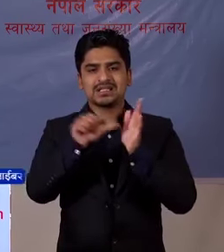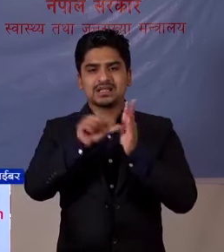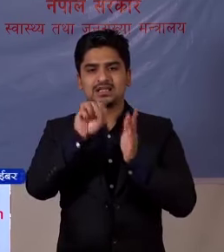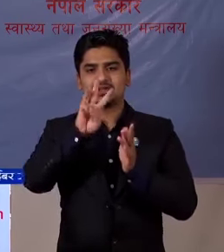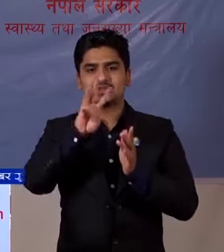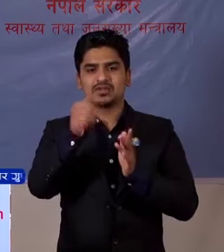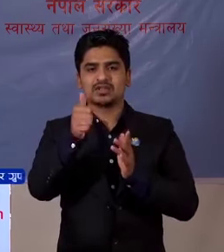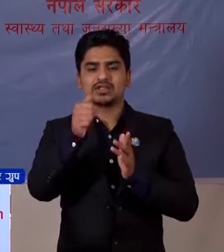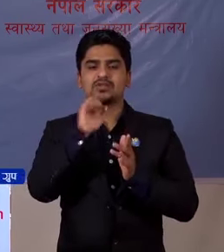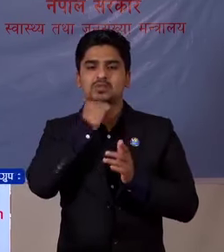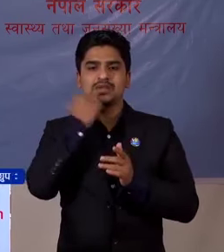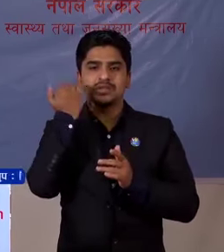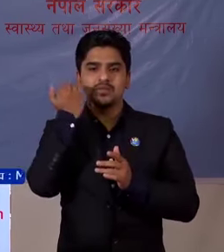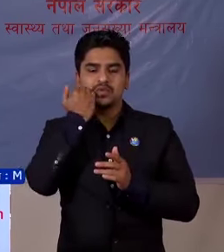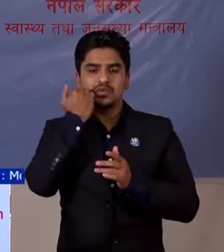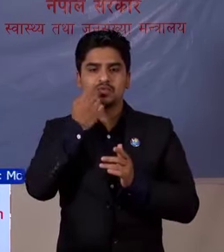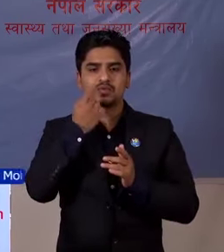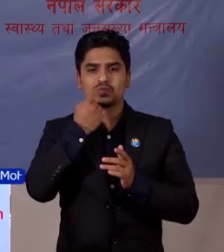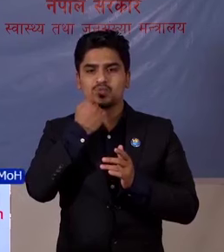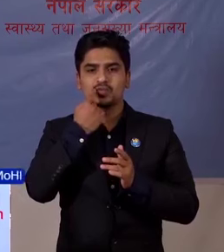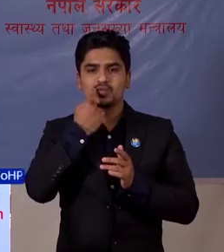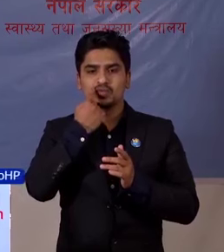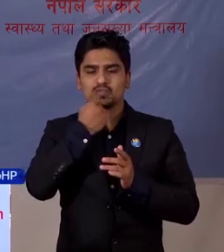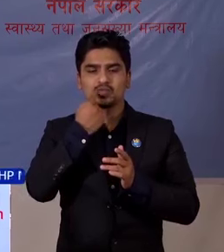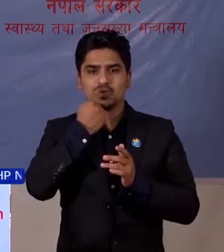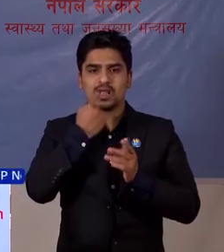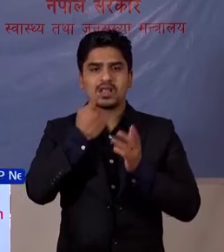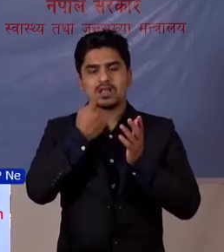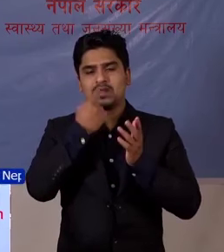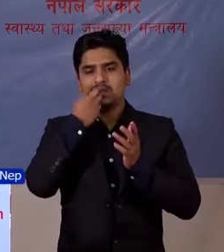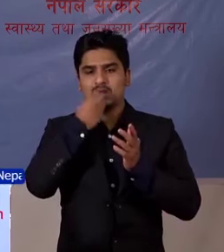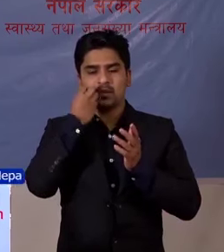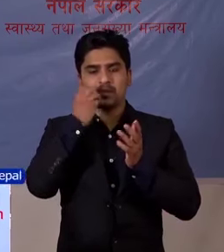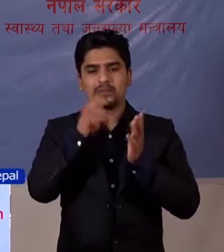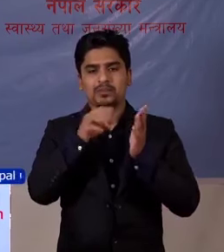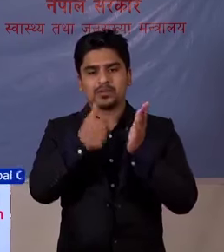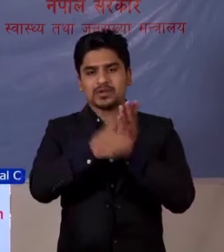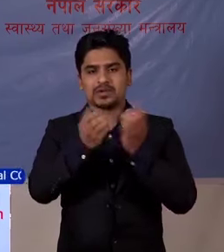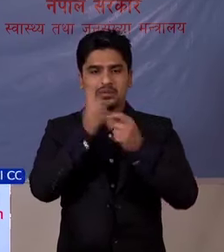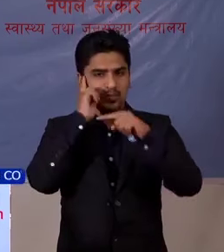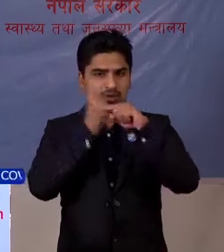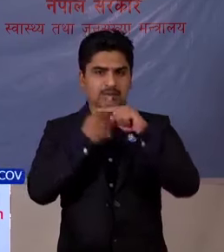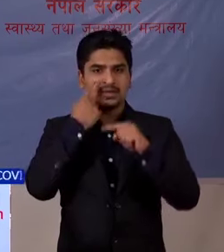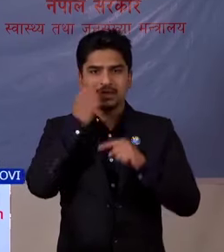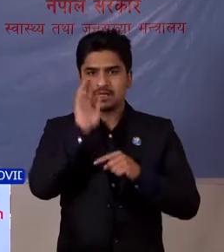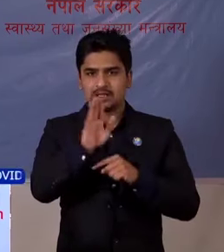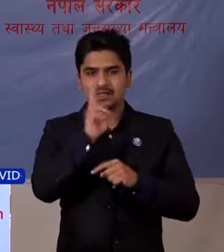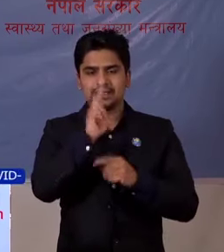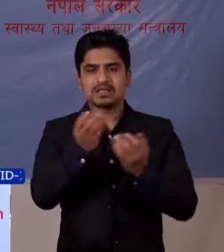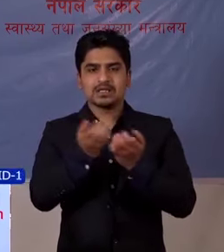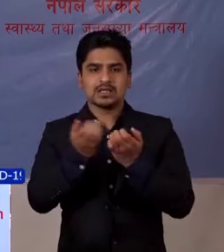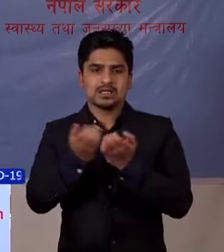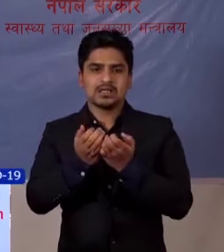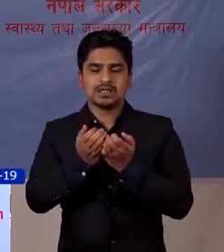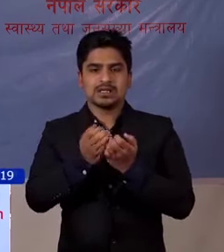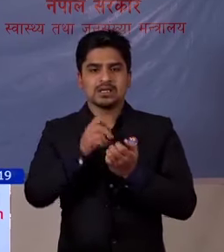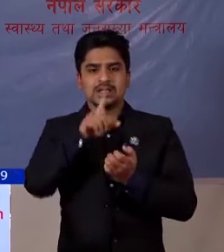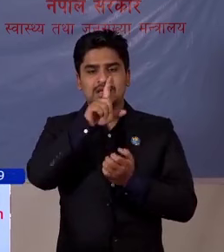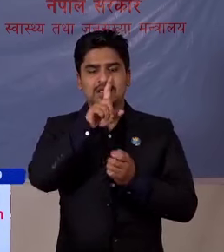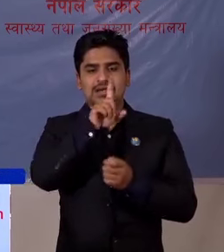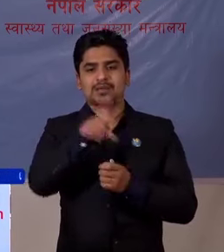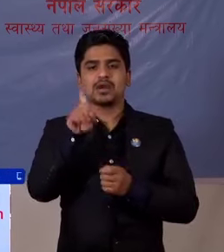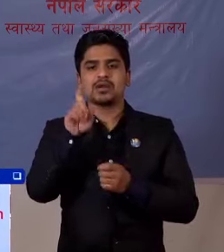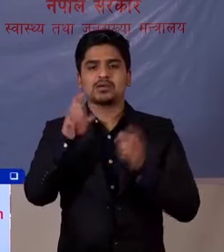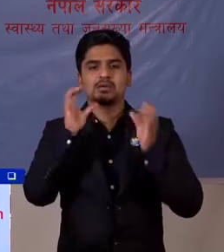पुरुष को स्वाब नमुना परिक्षेन NPHL मा गरदा पोजेटिव देखिये को छो तेसे गरी नेपाल